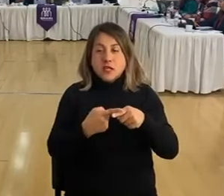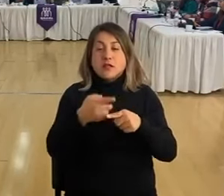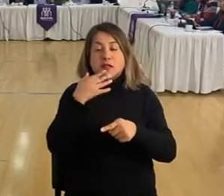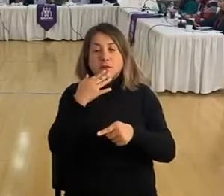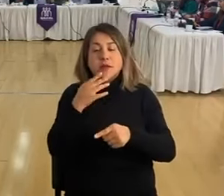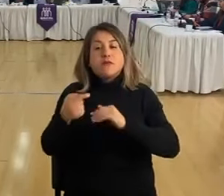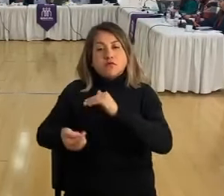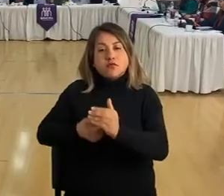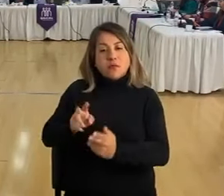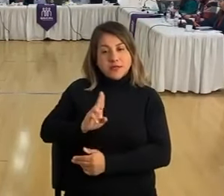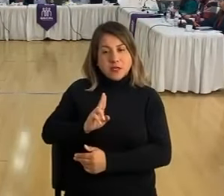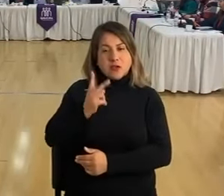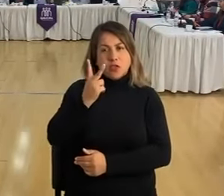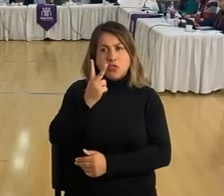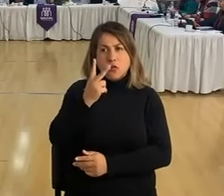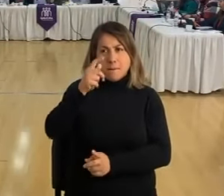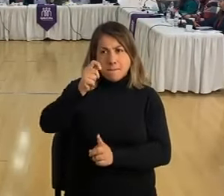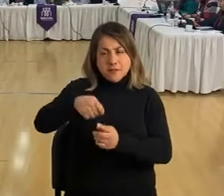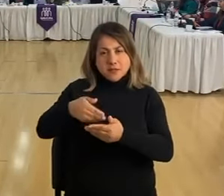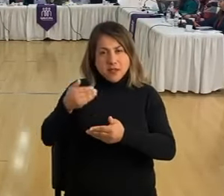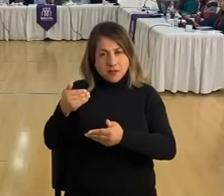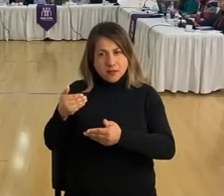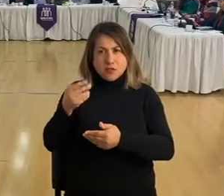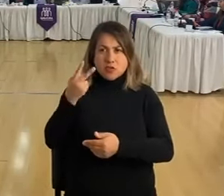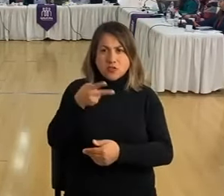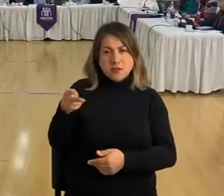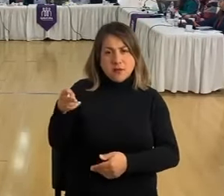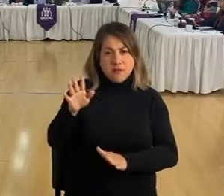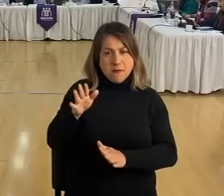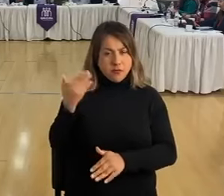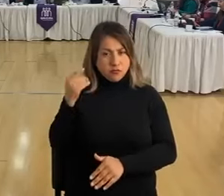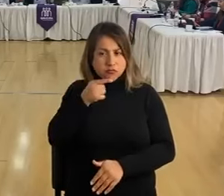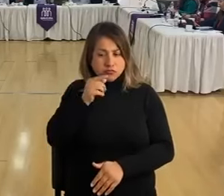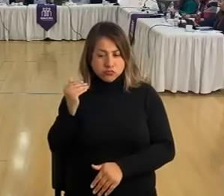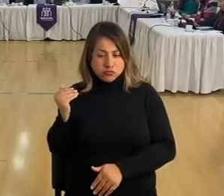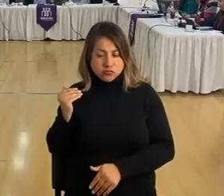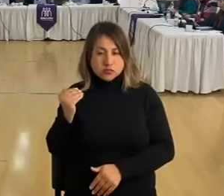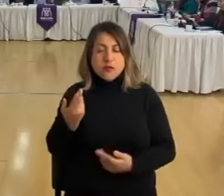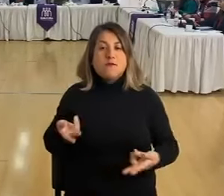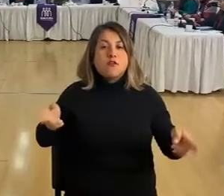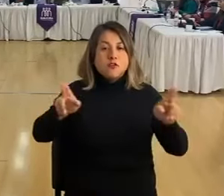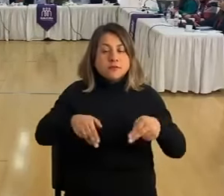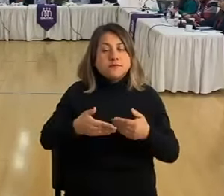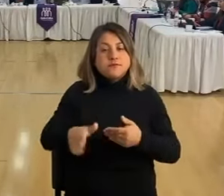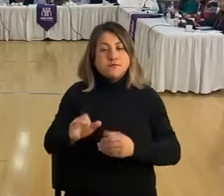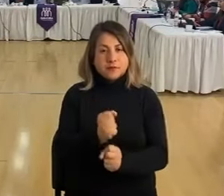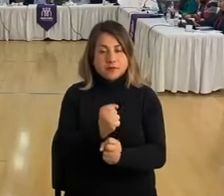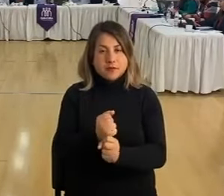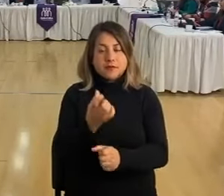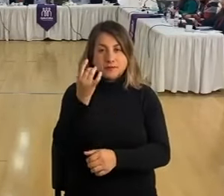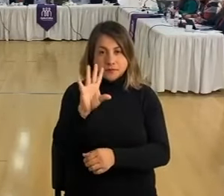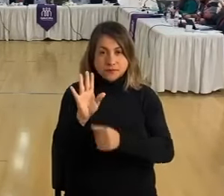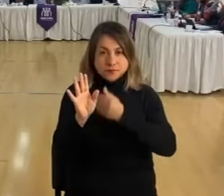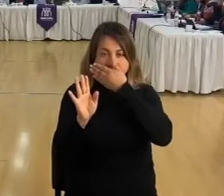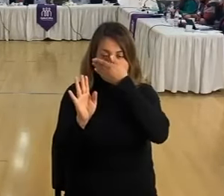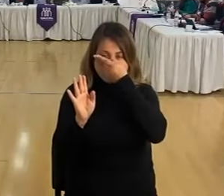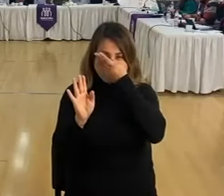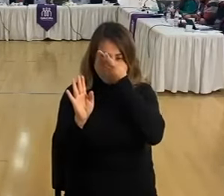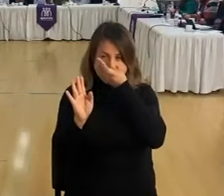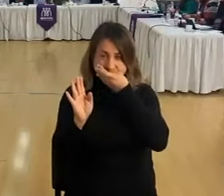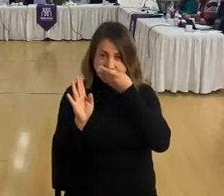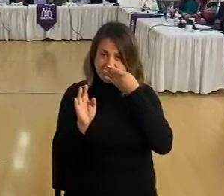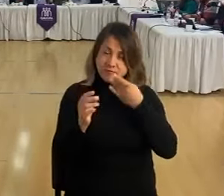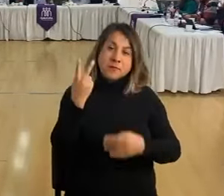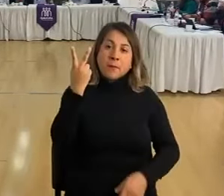y hace dos meses aproximados, o dos semanas aproximadamente retomaron los trabajos pero solamente se han instalado